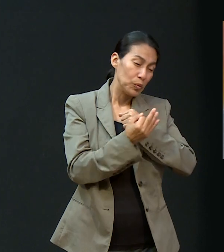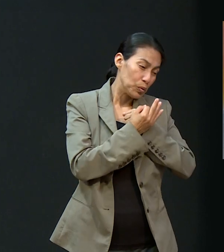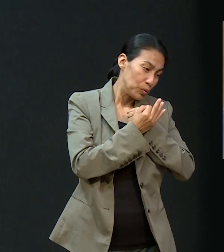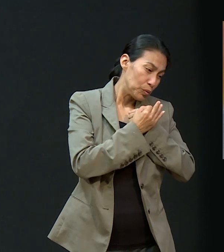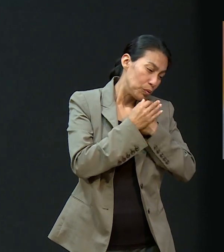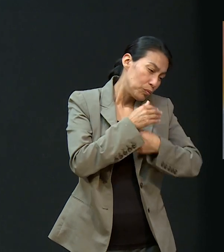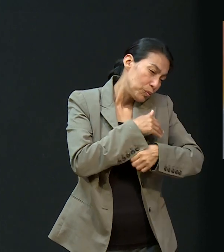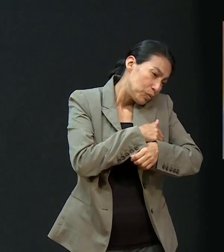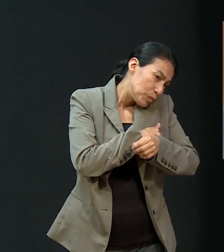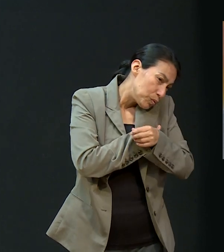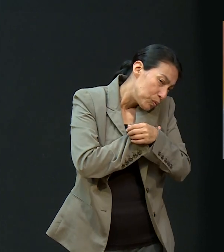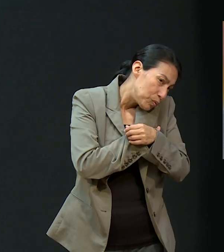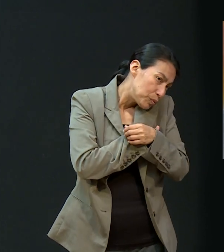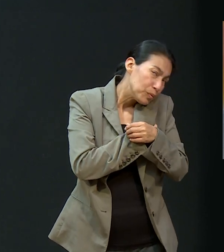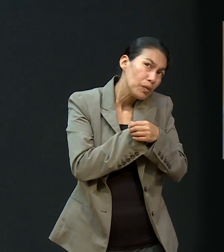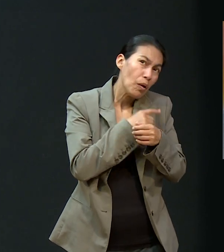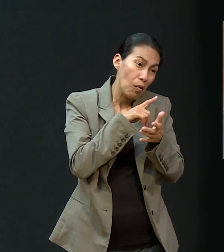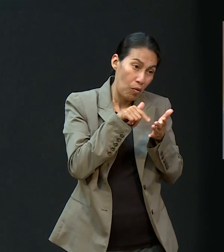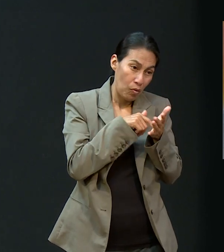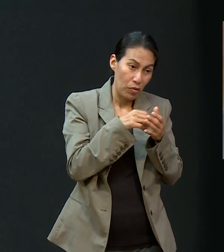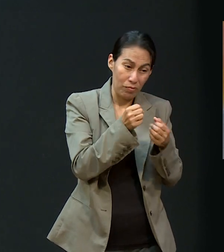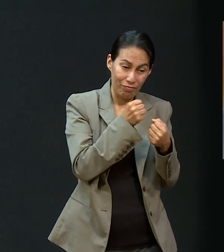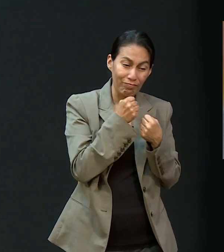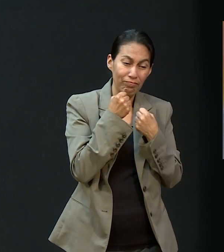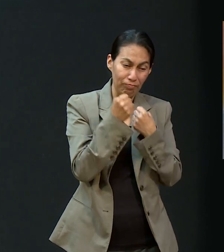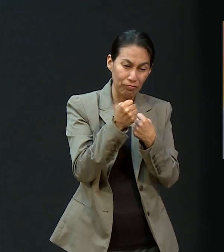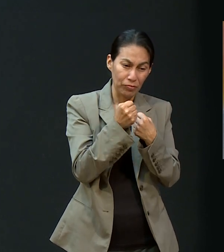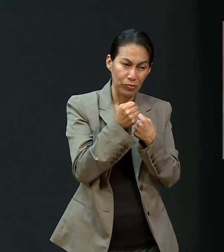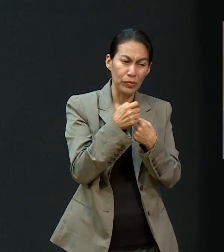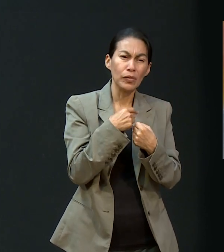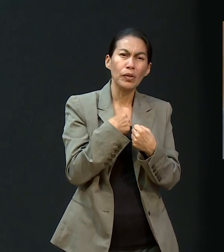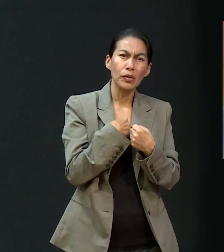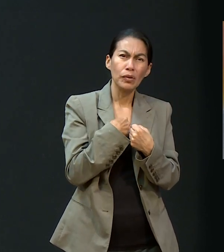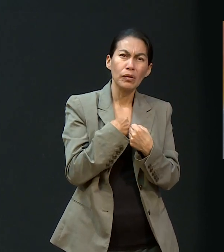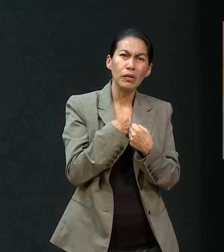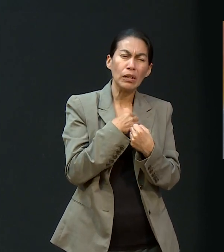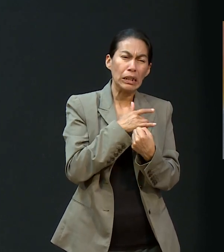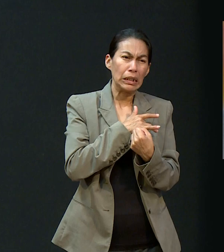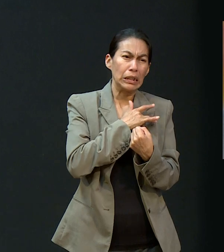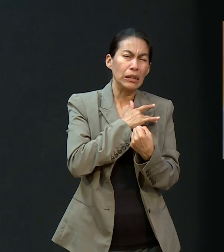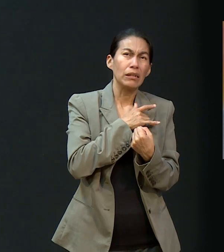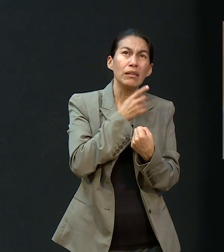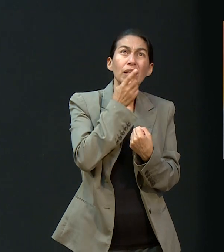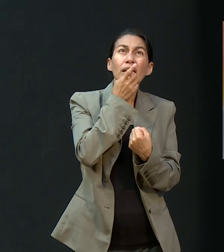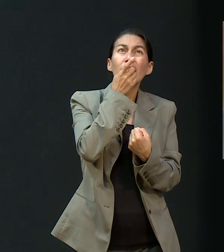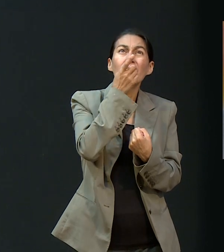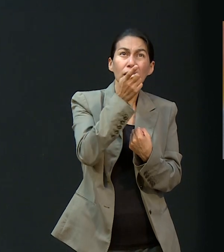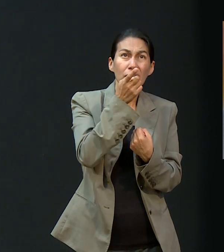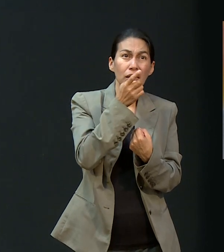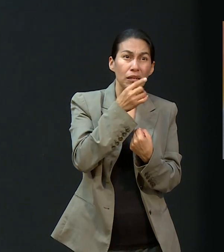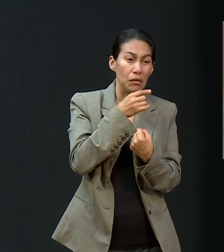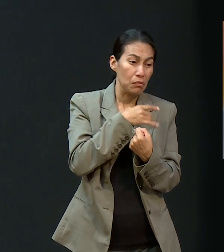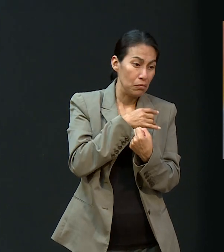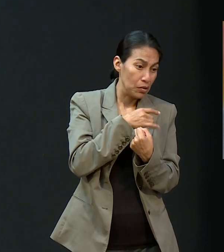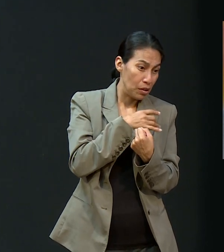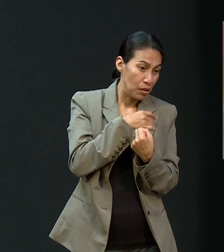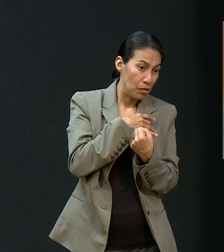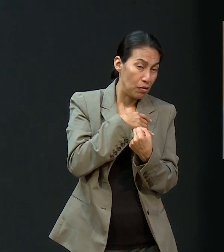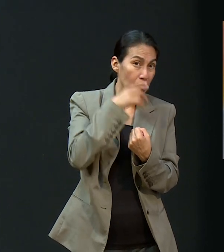Para mí eso es la oración, un refugio, lugar seguro, donde yo puedo expresar lo que siento sin miedo también a